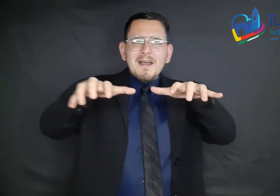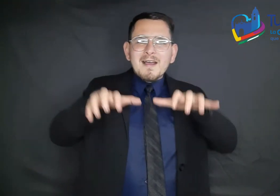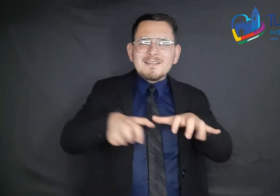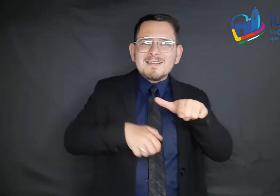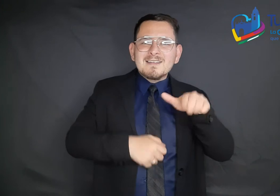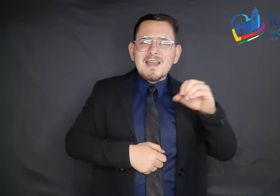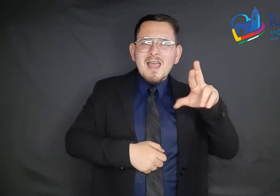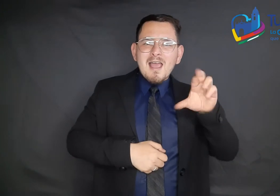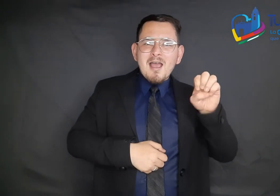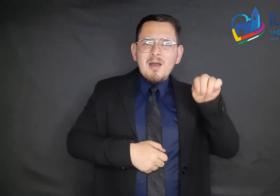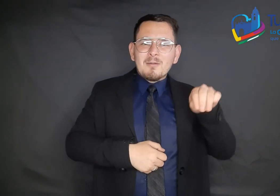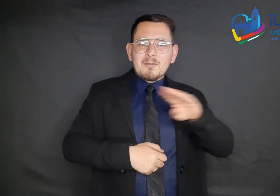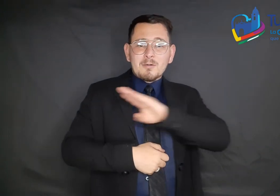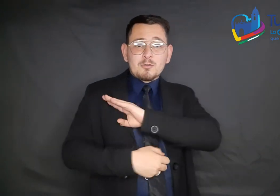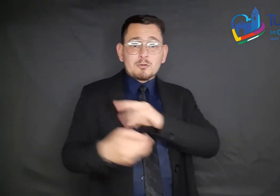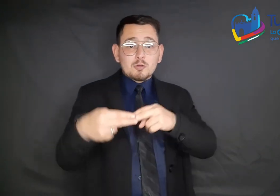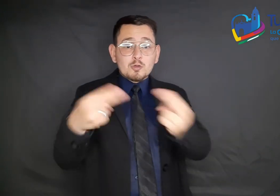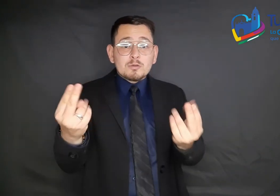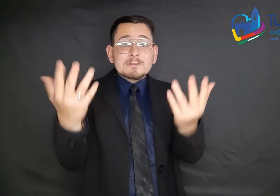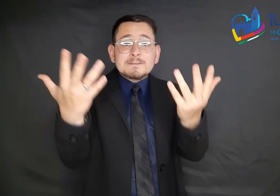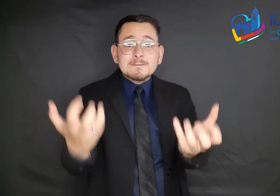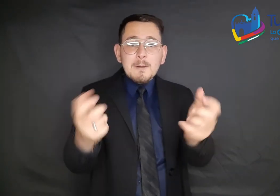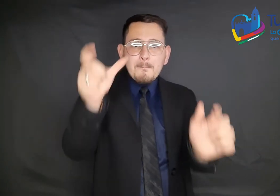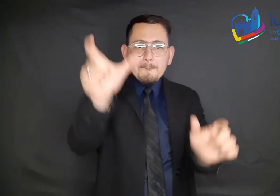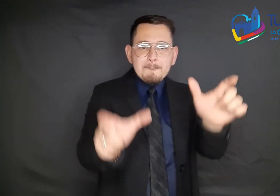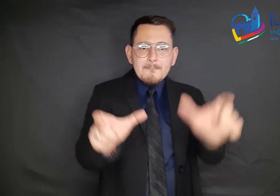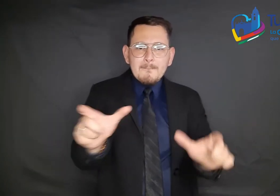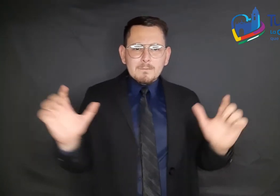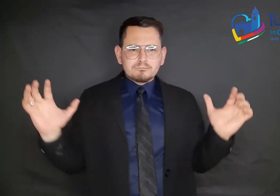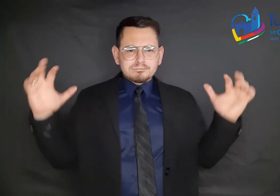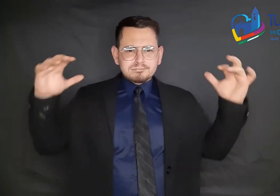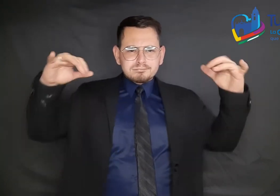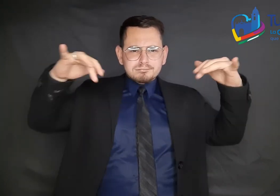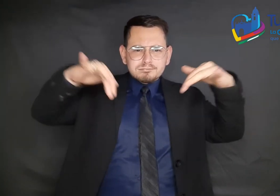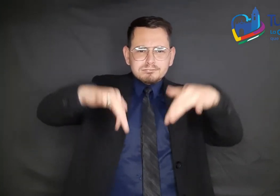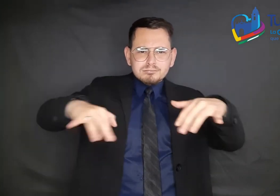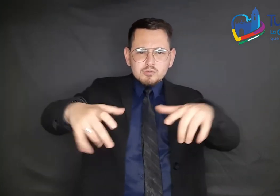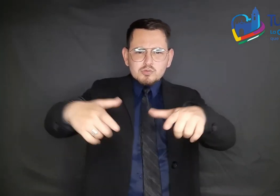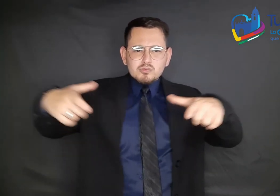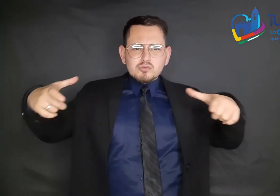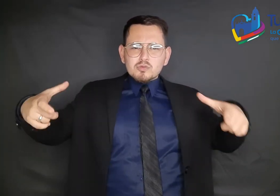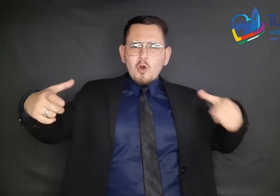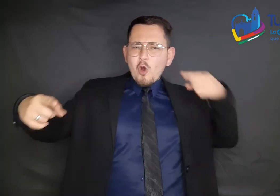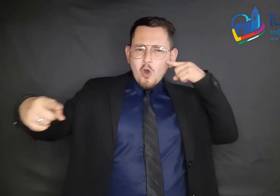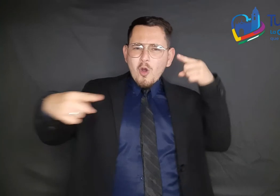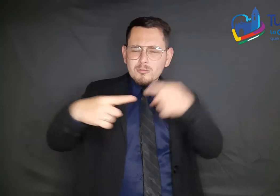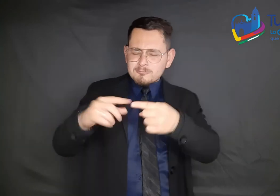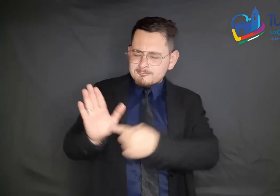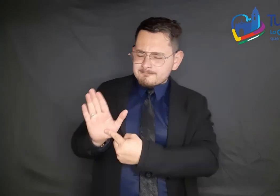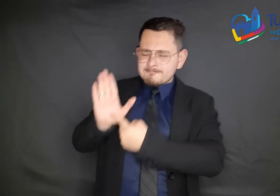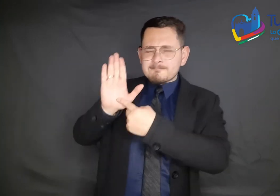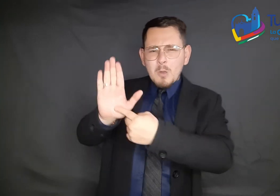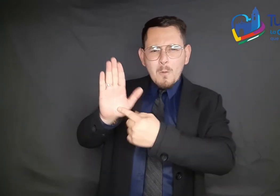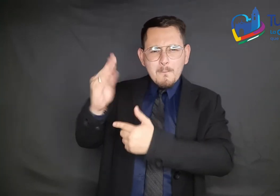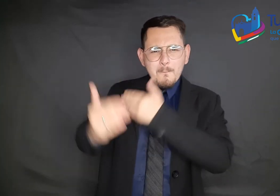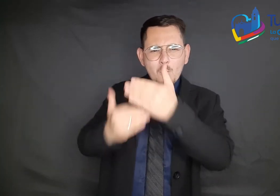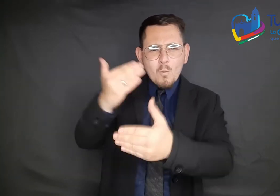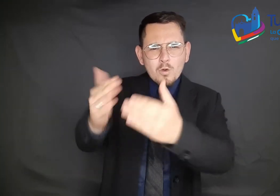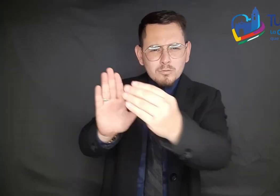se busca que los asistentes conozcan las herramientas que permitan establecer una hoja de ruta para que las regiones avancen en su